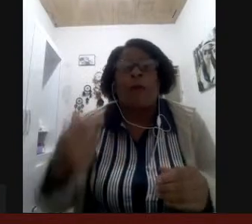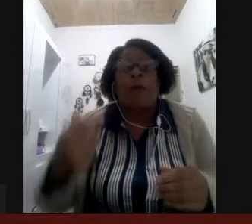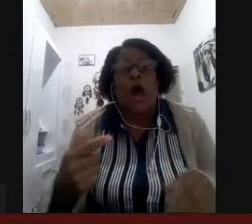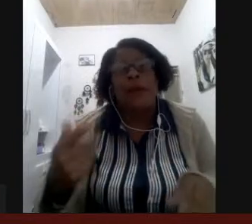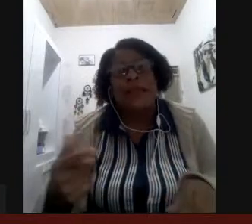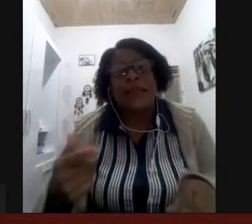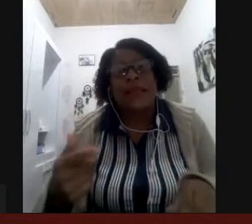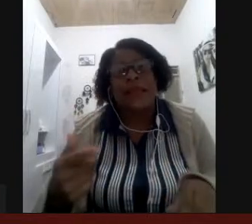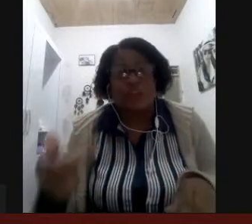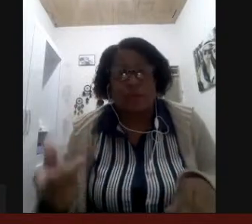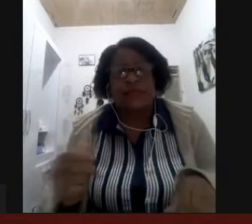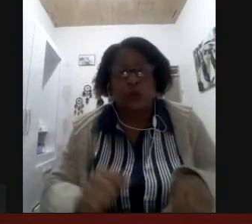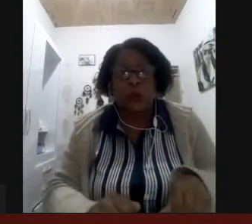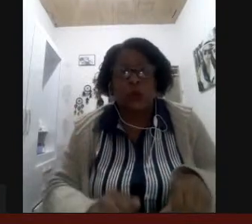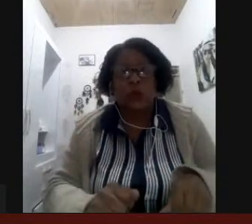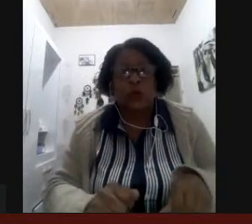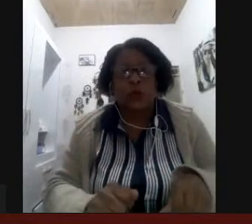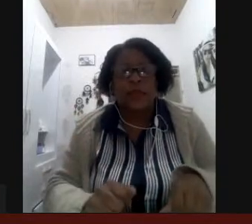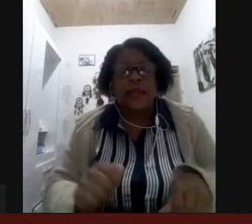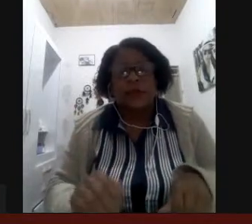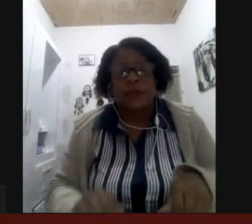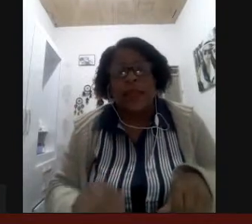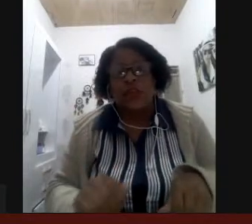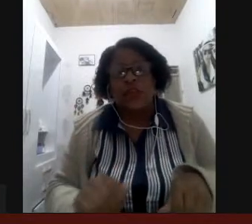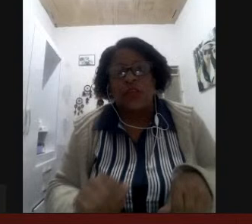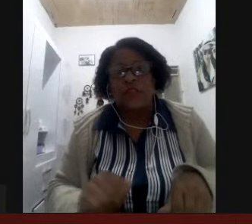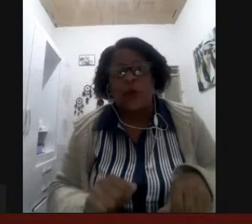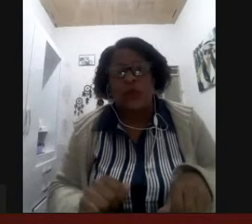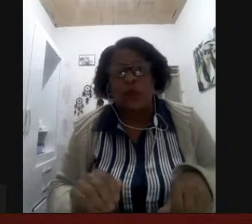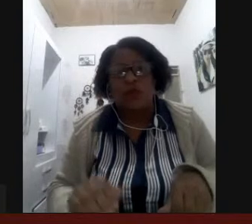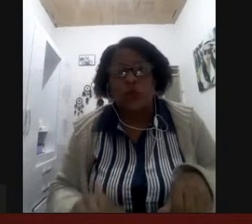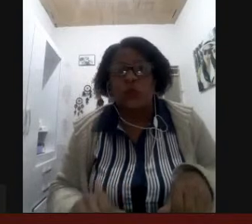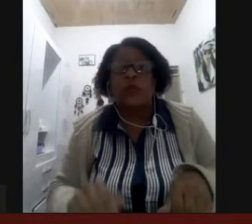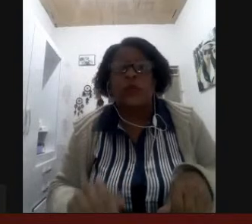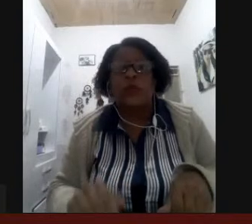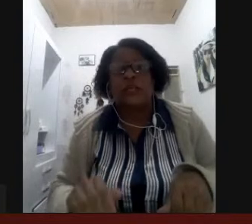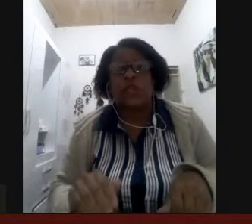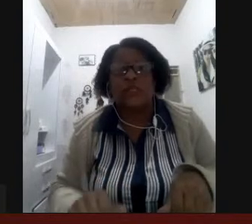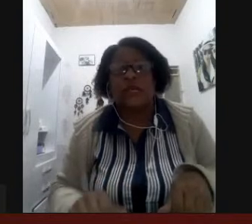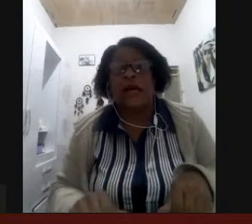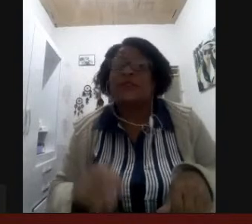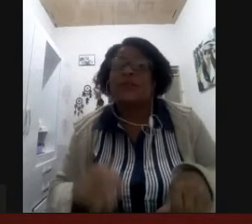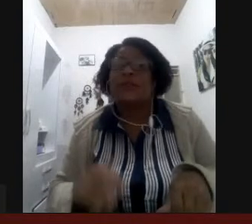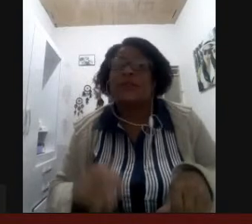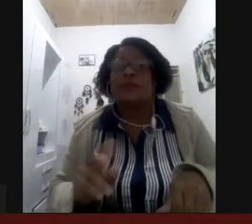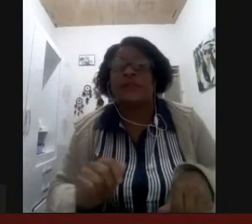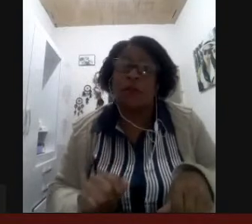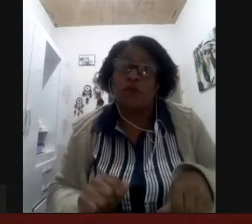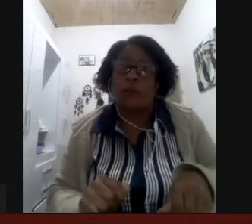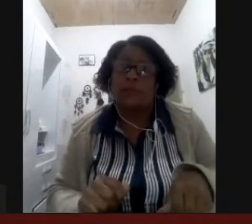a melhor maneira de alfabetizar o surdo eu trabalhei em 2011 com um surdo que tinha 12 anos não sabia escrever o nome